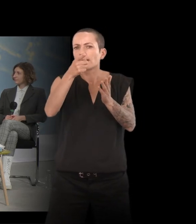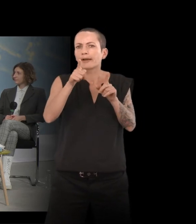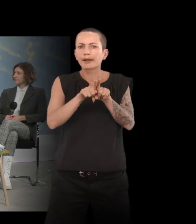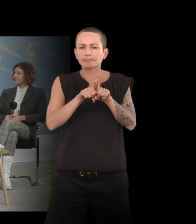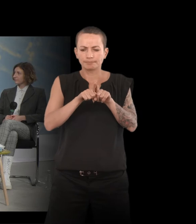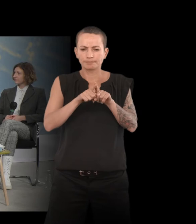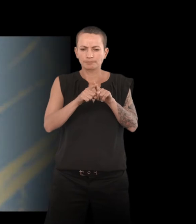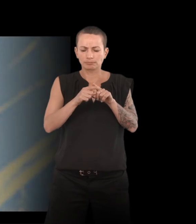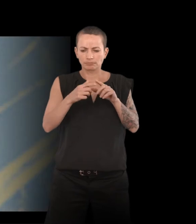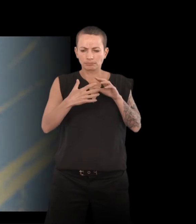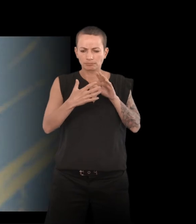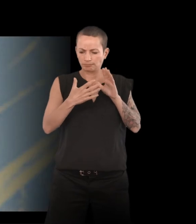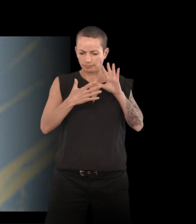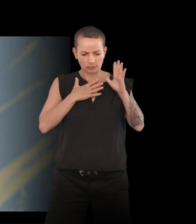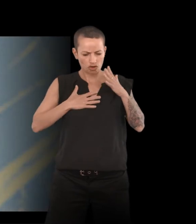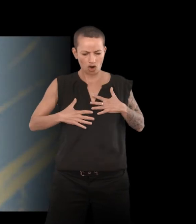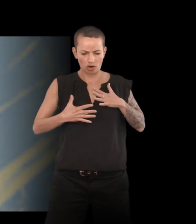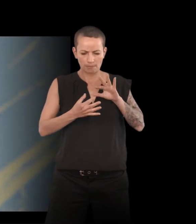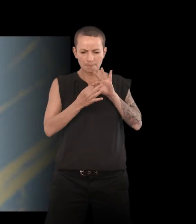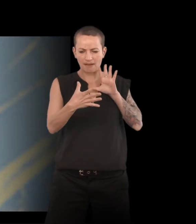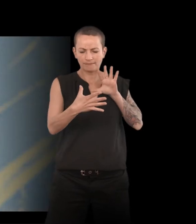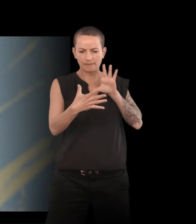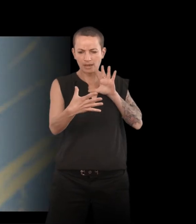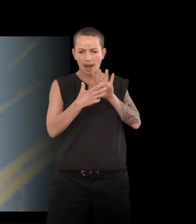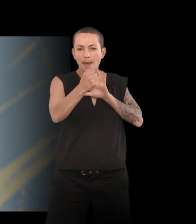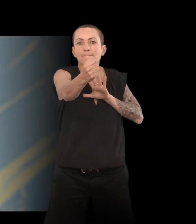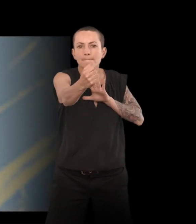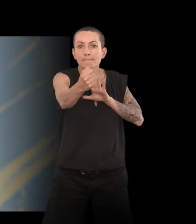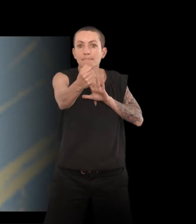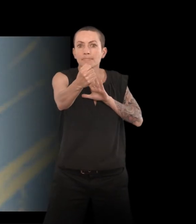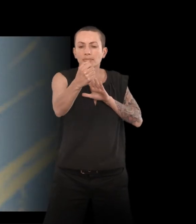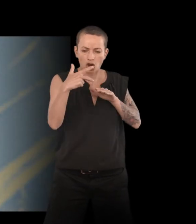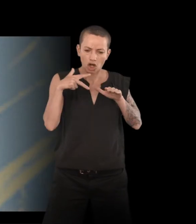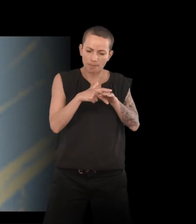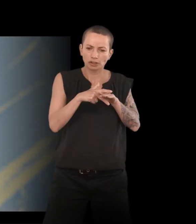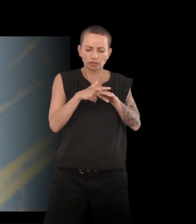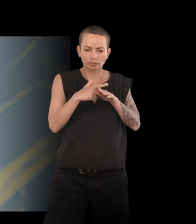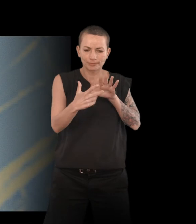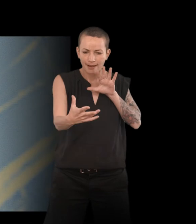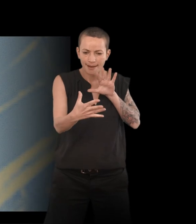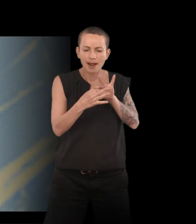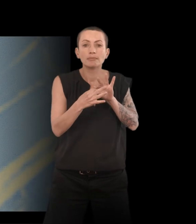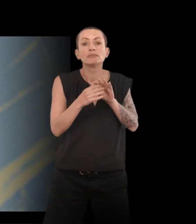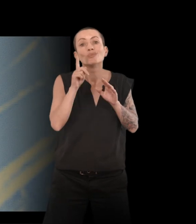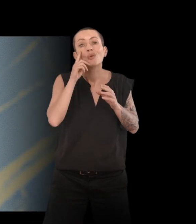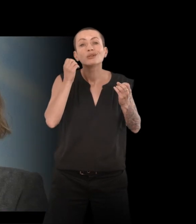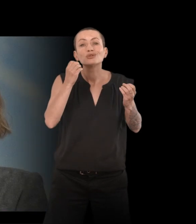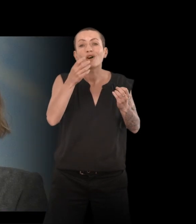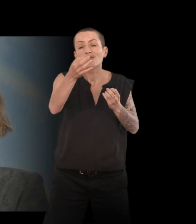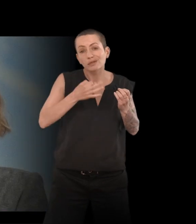de récupération de votre propre corps ? Puisque ce que vous racontez toutes les deux dans ces textes, c'est aussi la dépossession de soi quand on est malade, les médecins qui